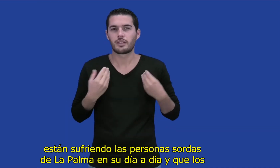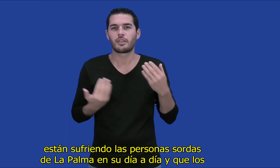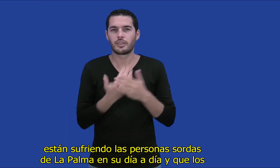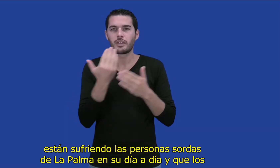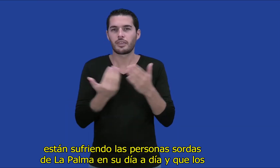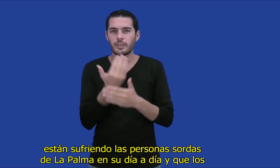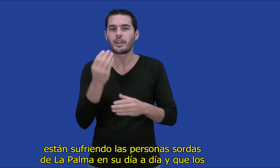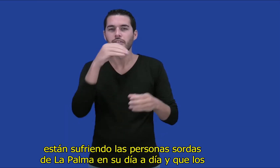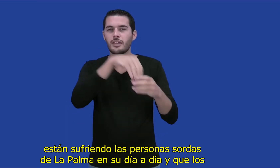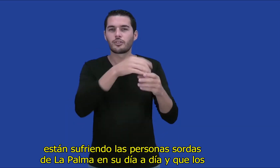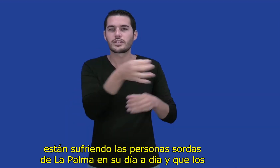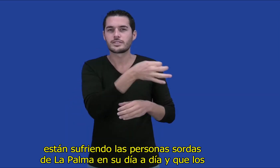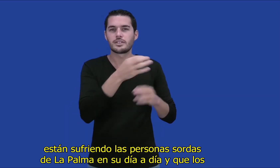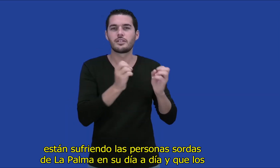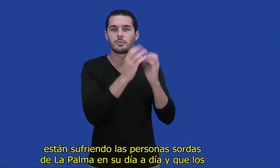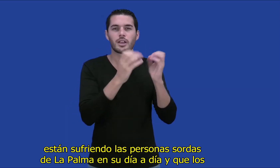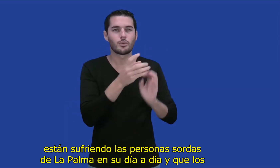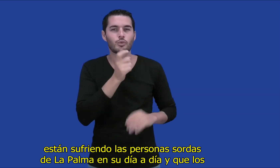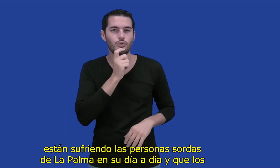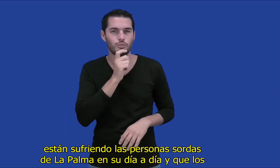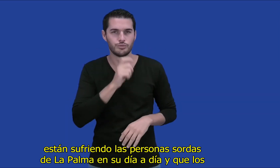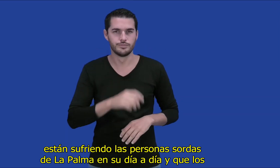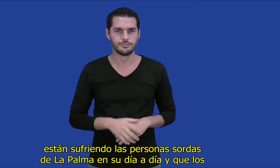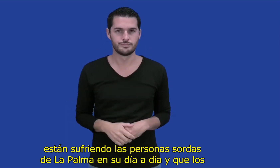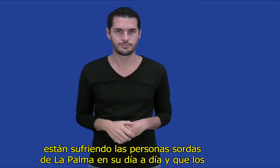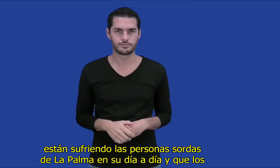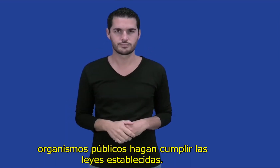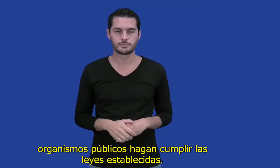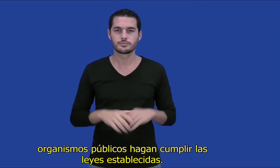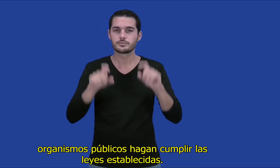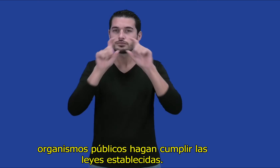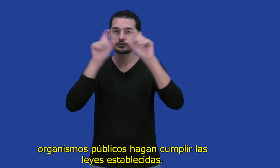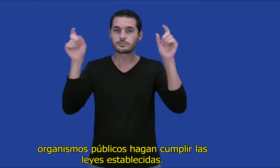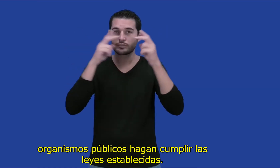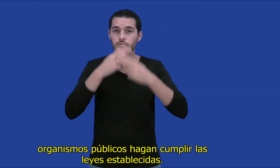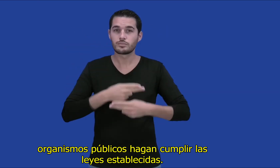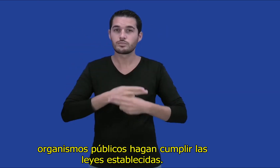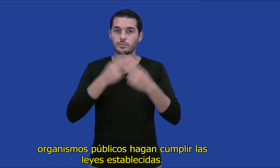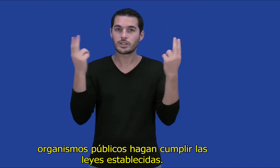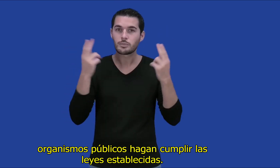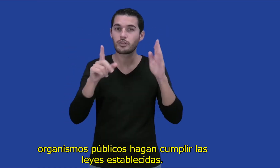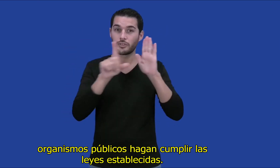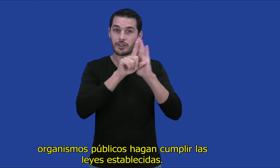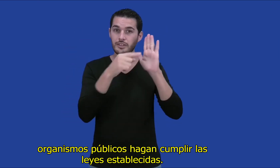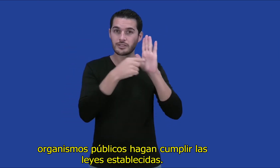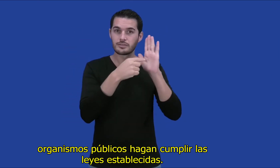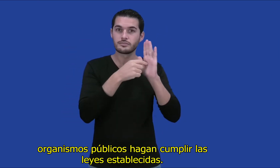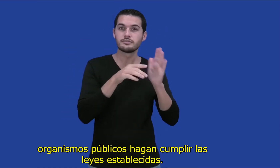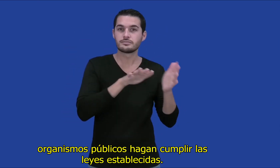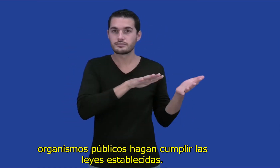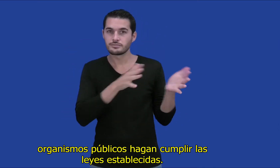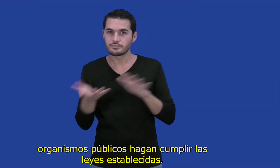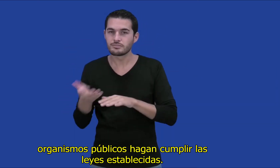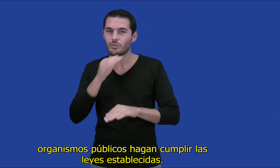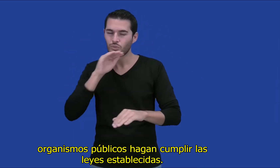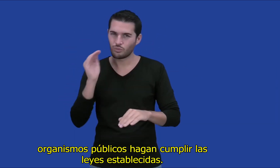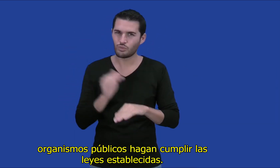realidad que están sufriendo las personas sordas de La Palma en su día a día y que los organismos públicos hagan